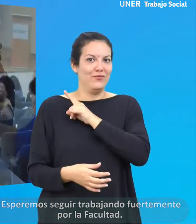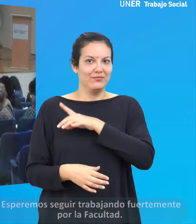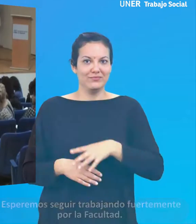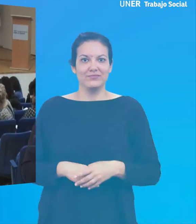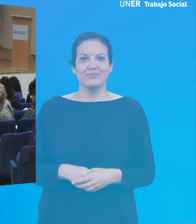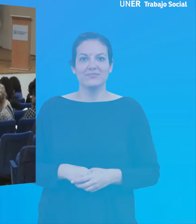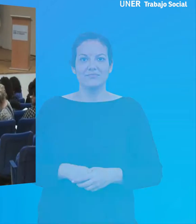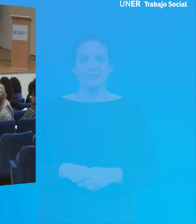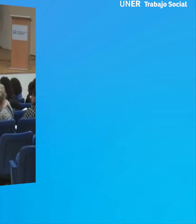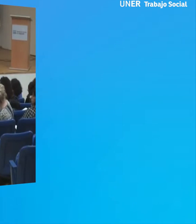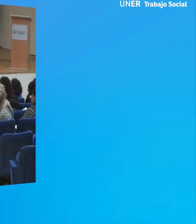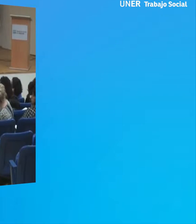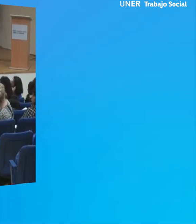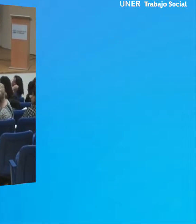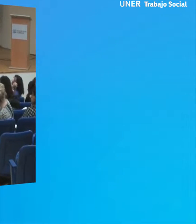Facultad.